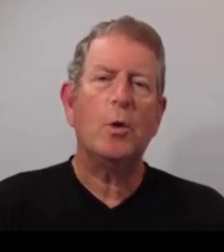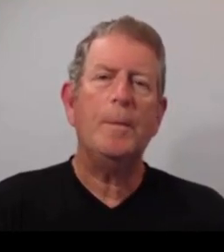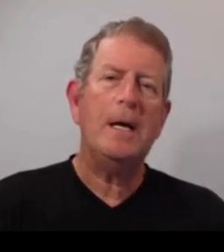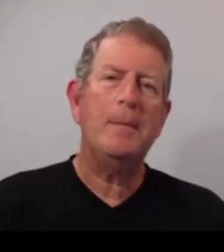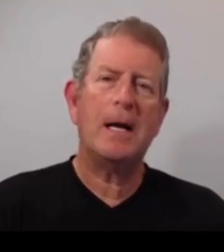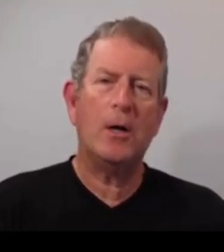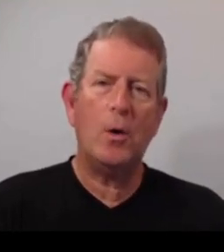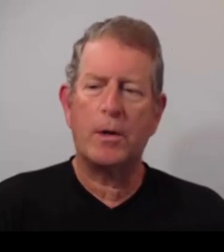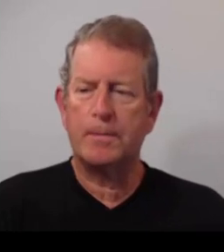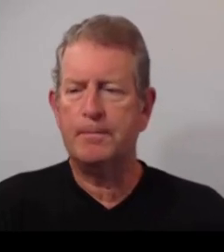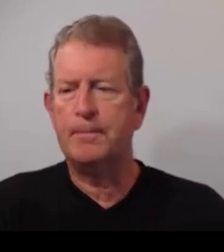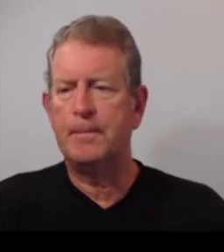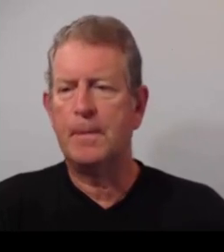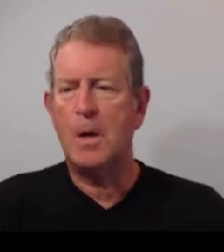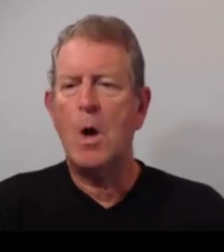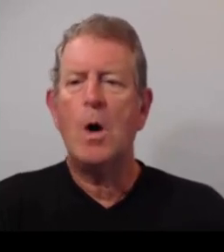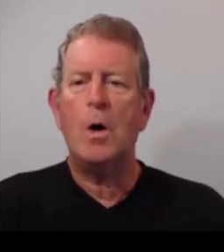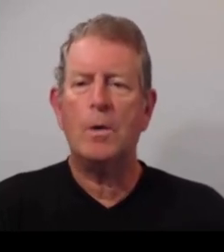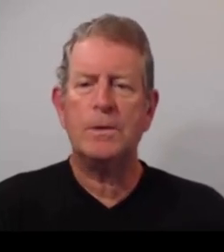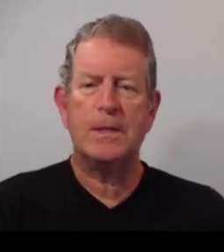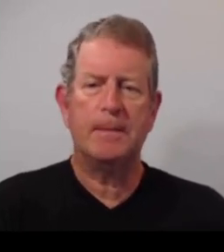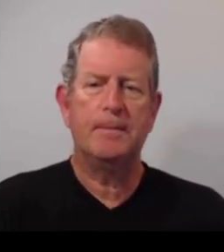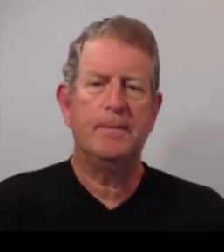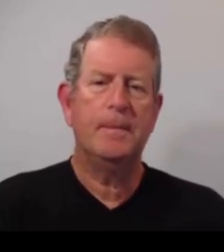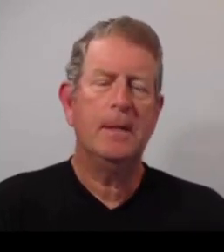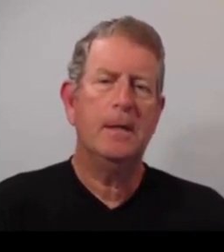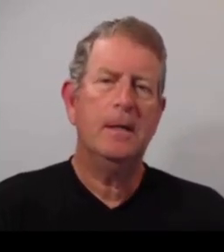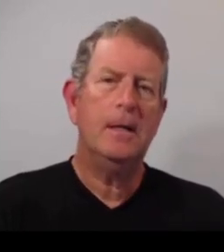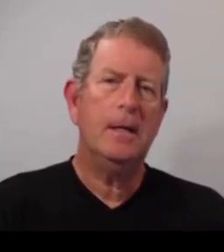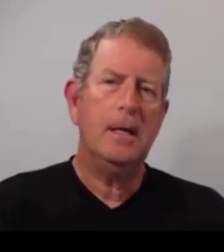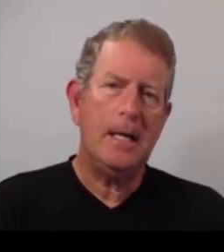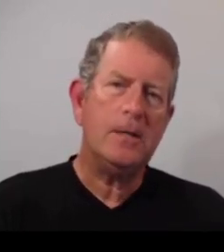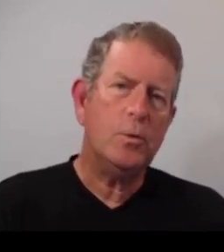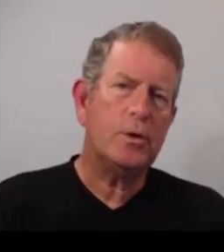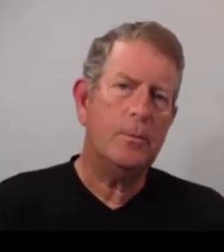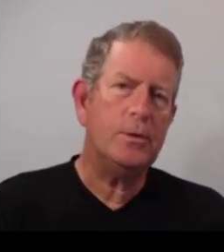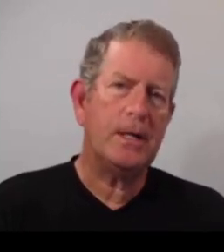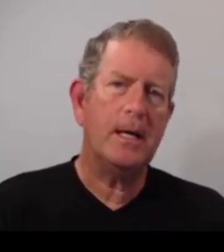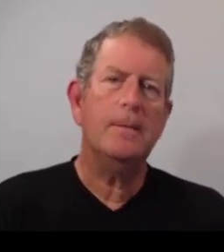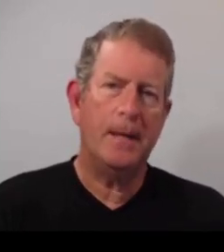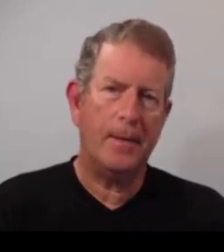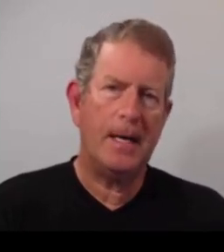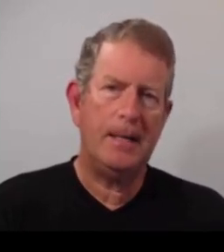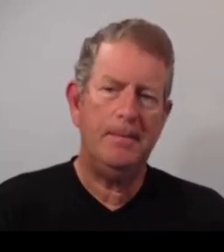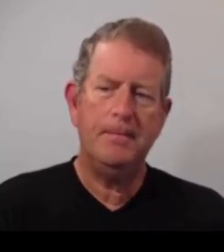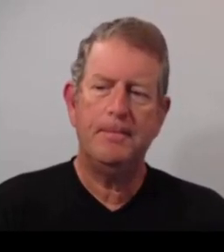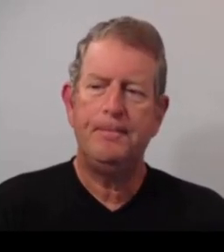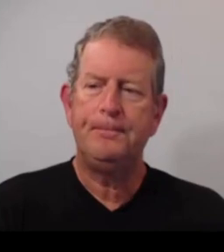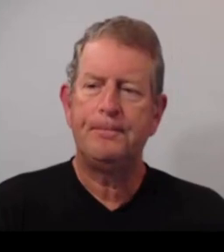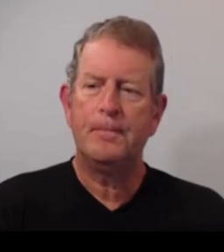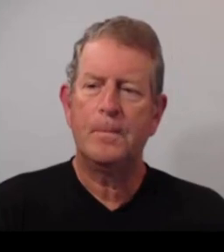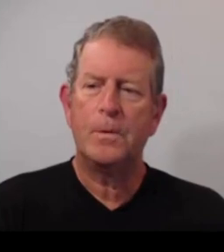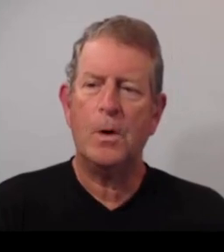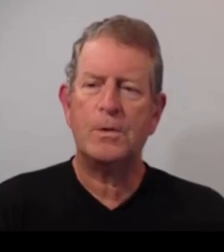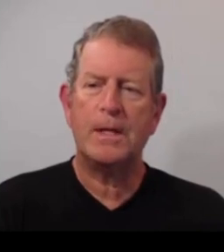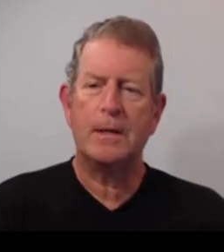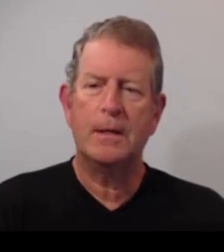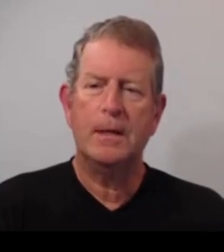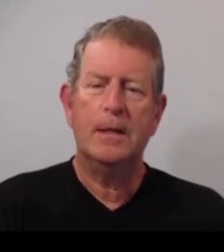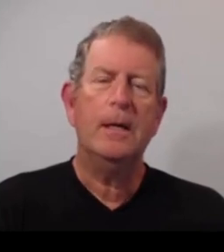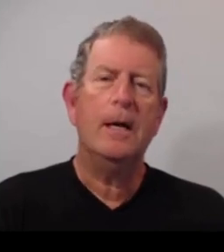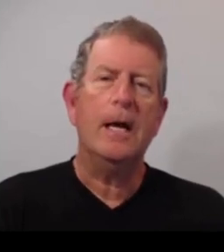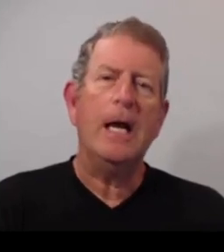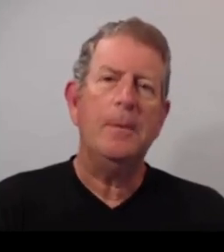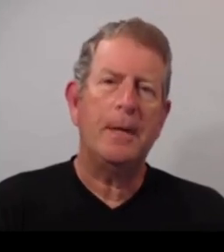Usted toma el marcador. 11. Él escucha música, ¿verdad? 12.